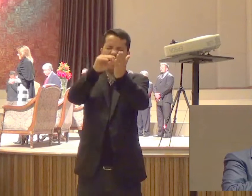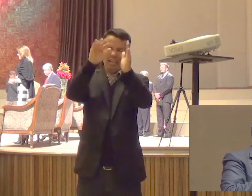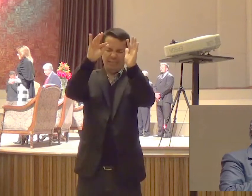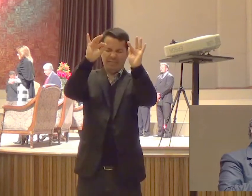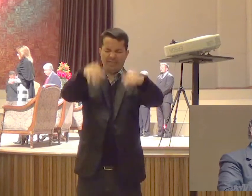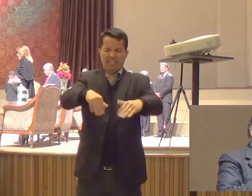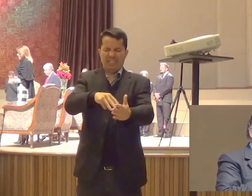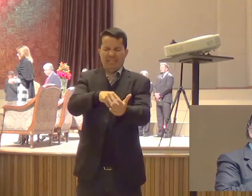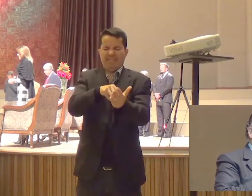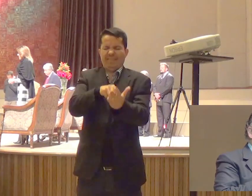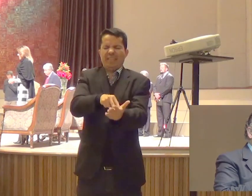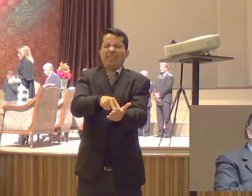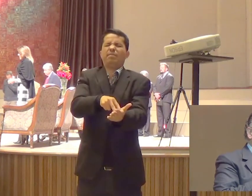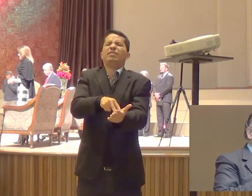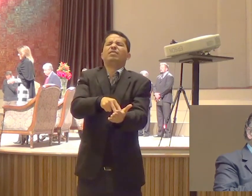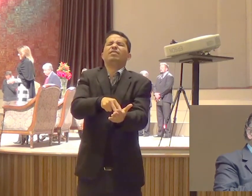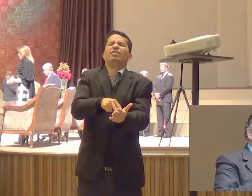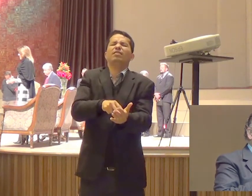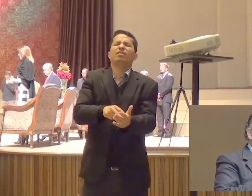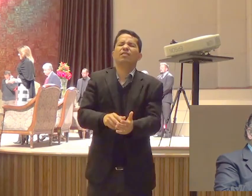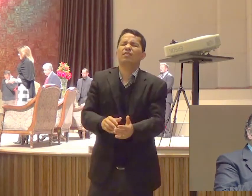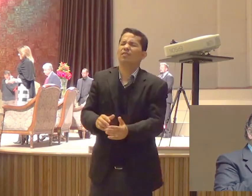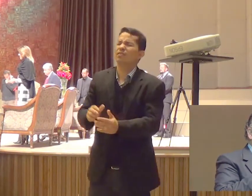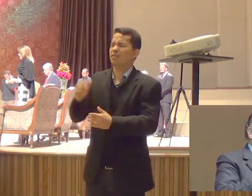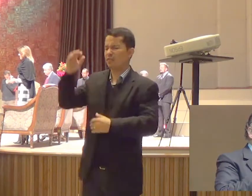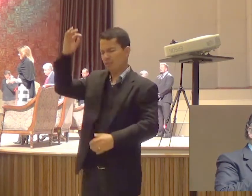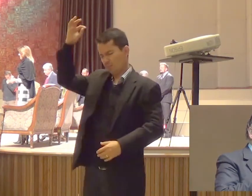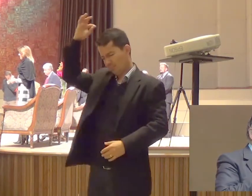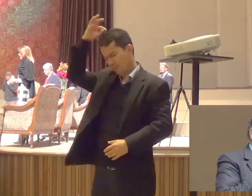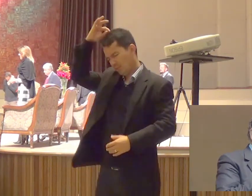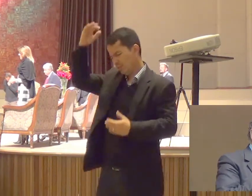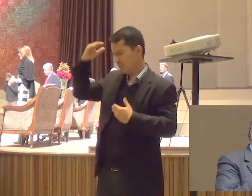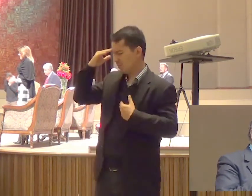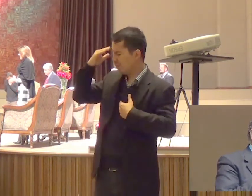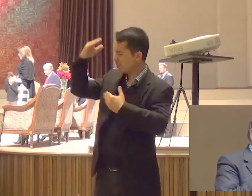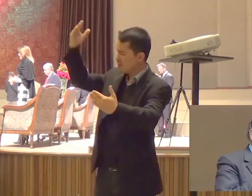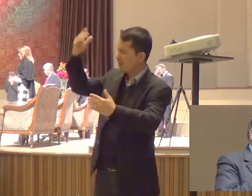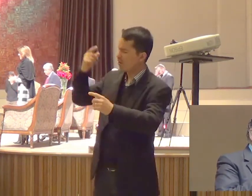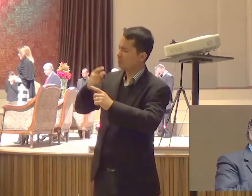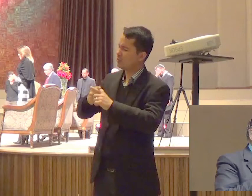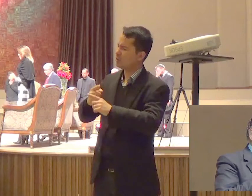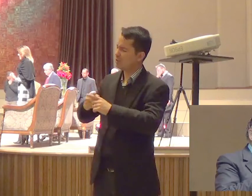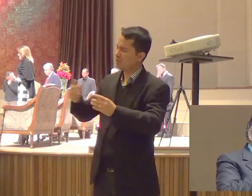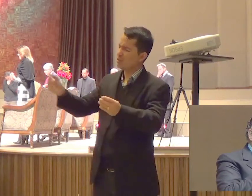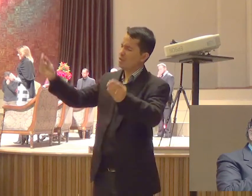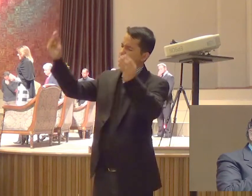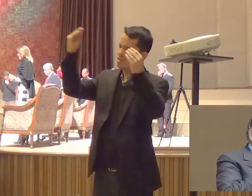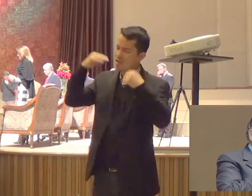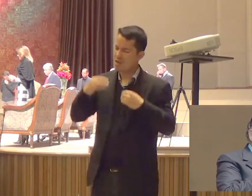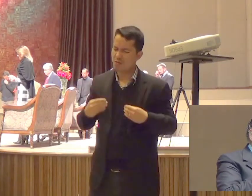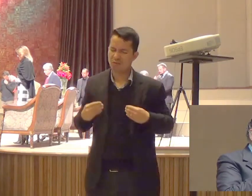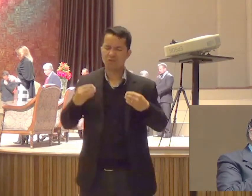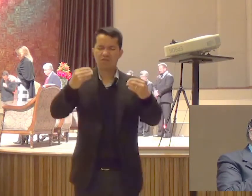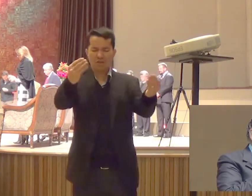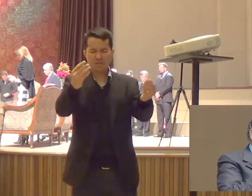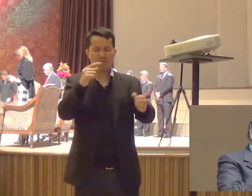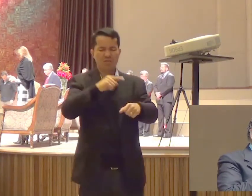Espírito Santo De Deus Obrigado Obrigado Pelo tempo Que o Senhor Permitiu Que nós Estivéssemos Aqui Eu e a minha Família